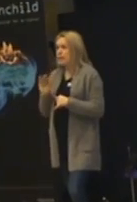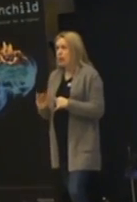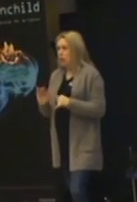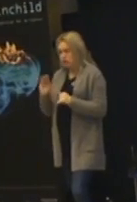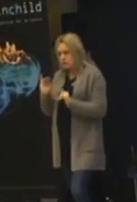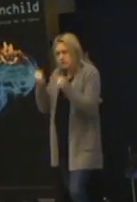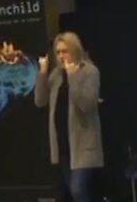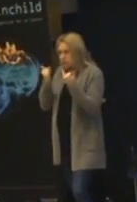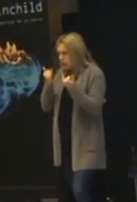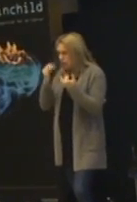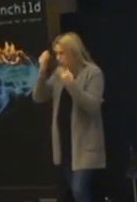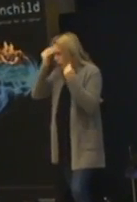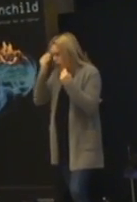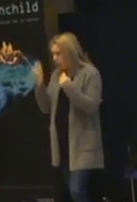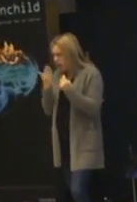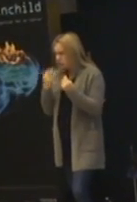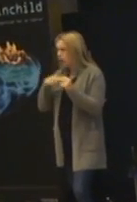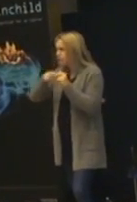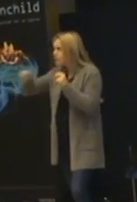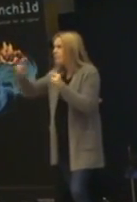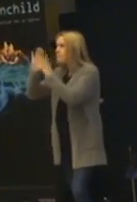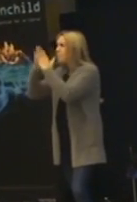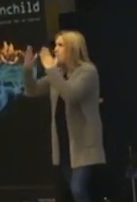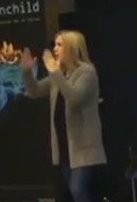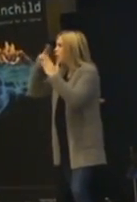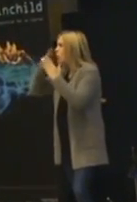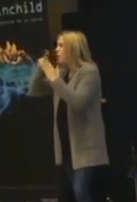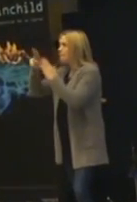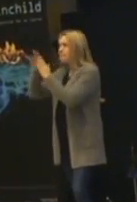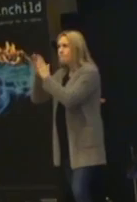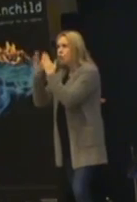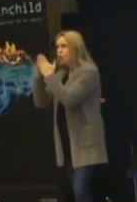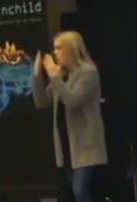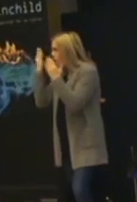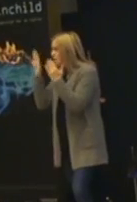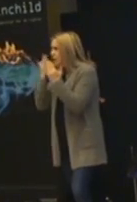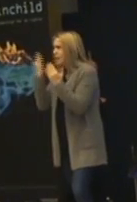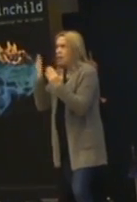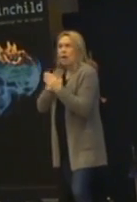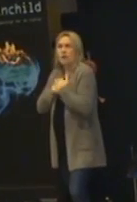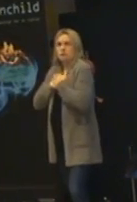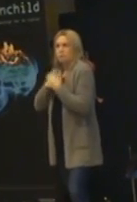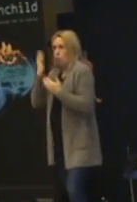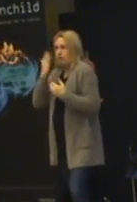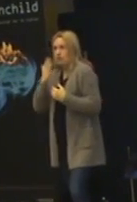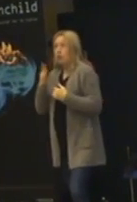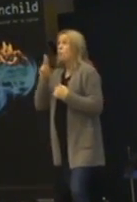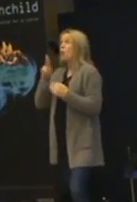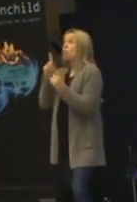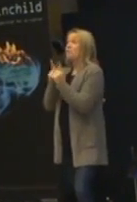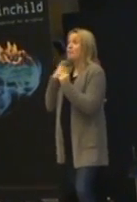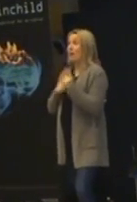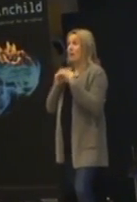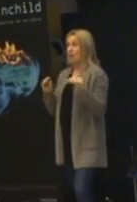tidigt. Och går iväg till biblioteket och fixar böcker själv. Och läser och läser och läser. Och älskar jag att läsa. Så när hon träffar mig